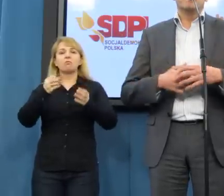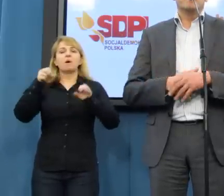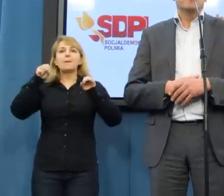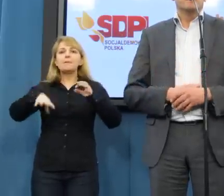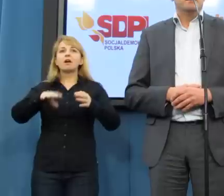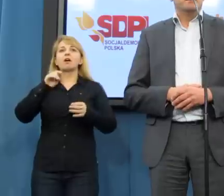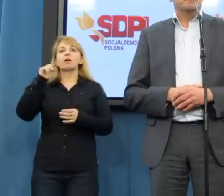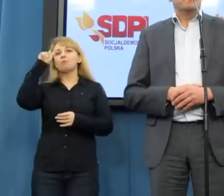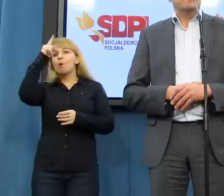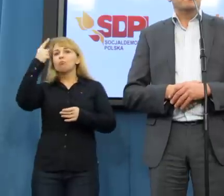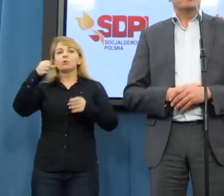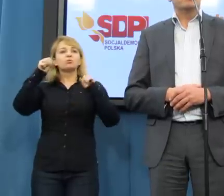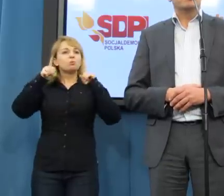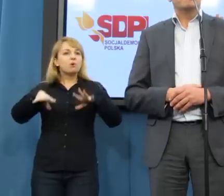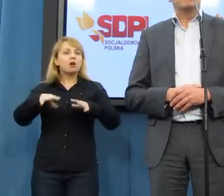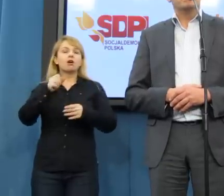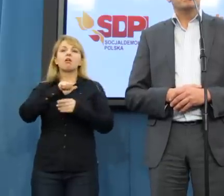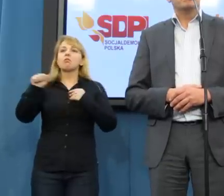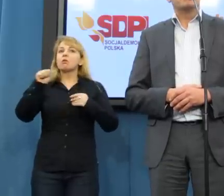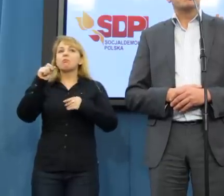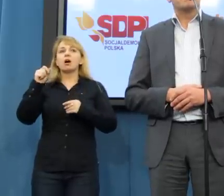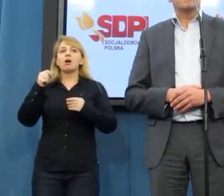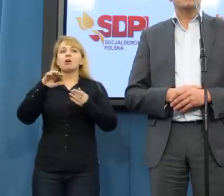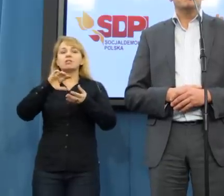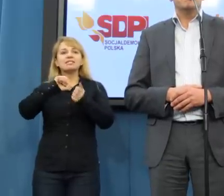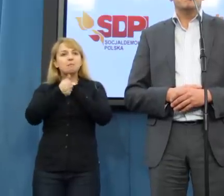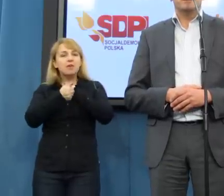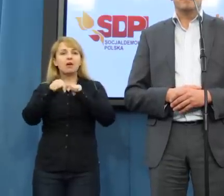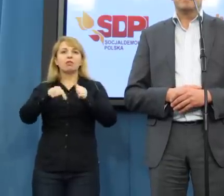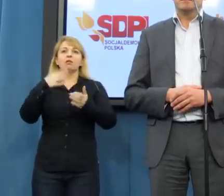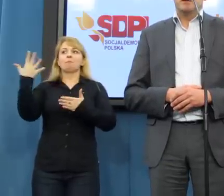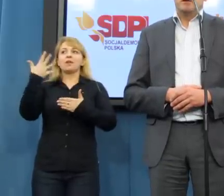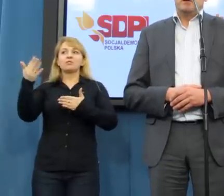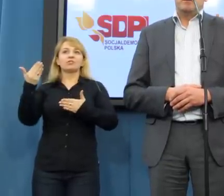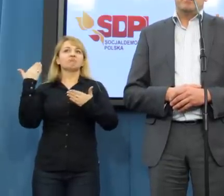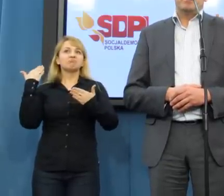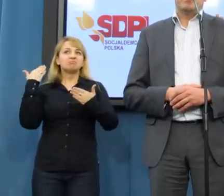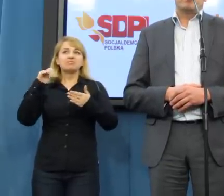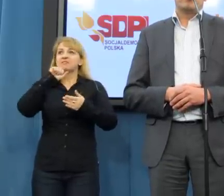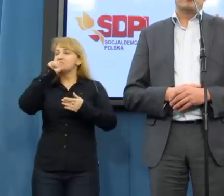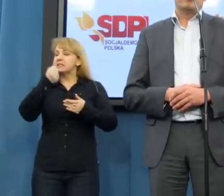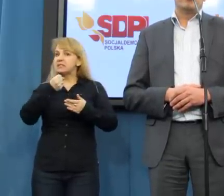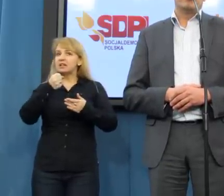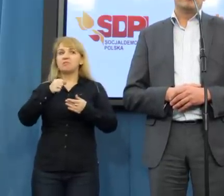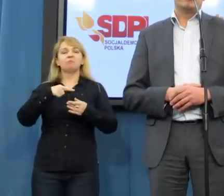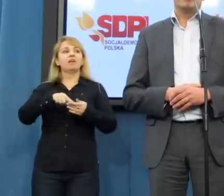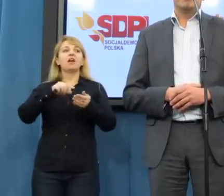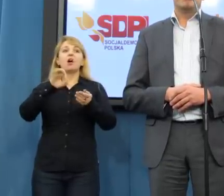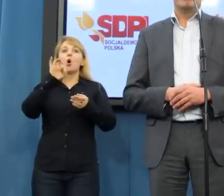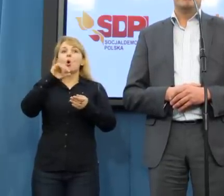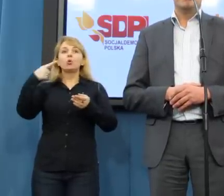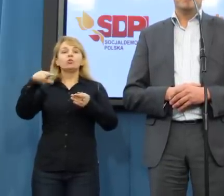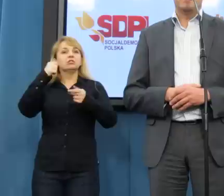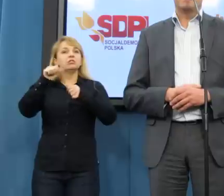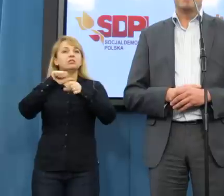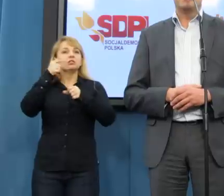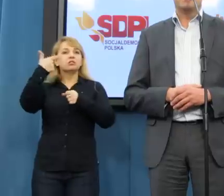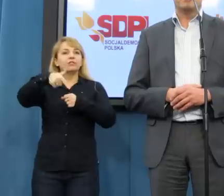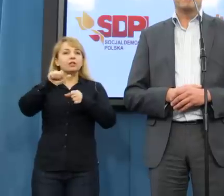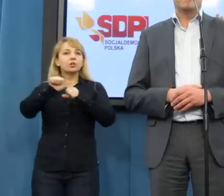pomysłu na reformy przez ostatnie pięć lat, w roku 2011